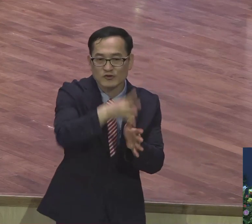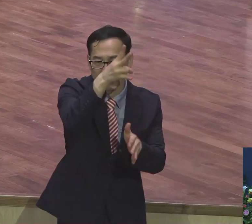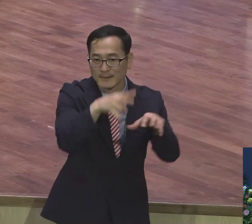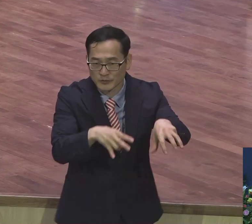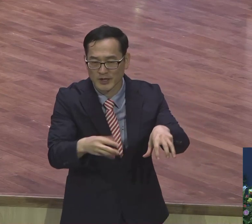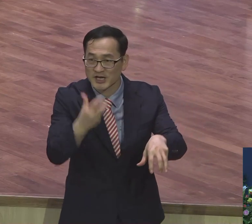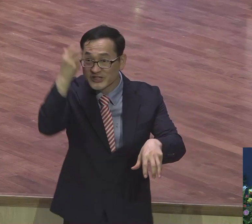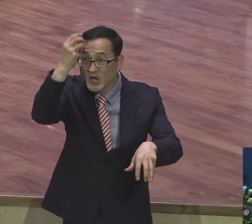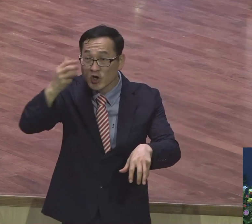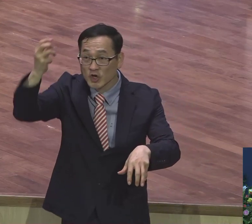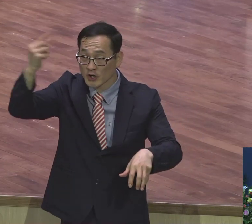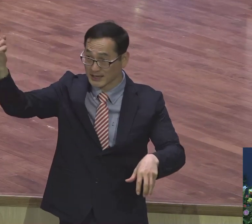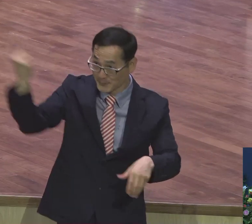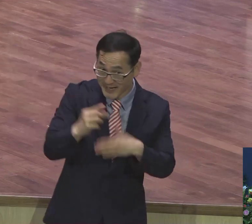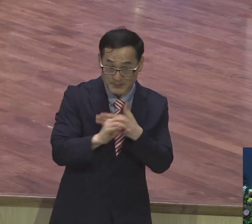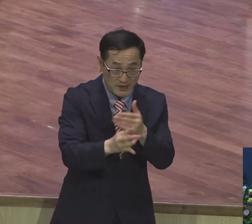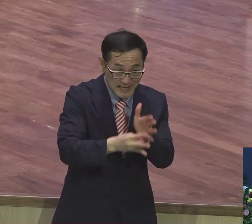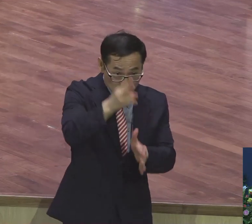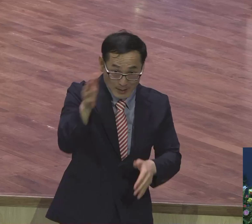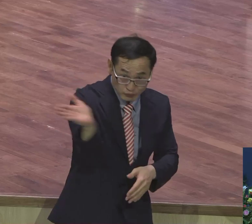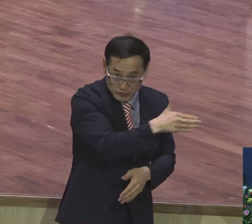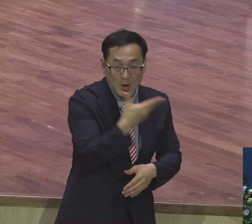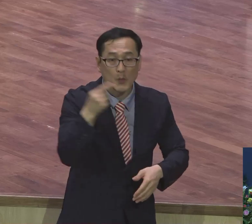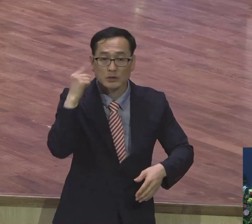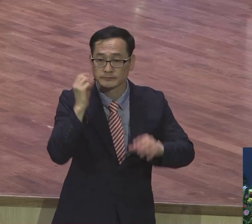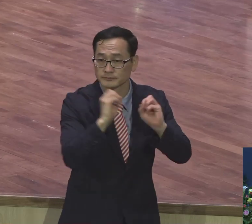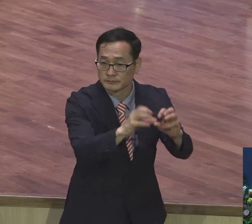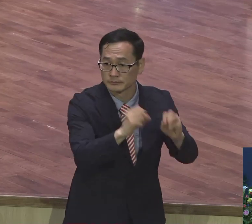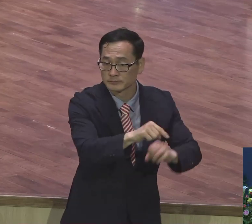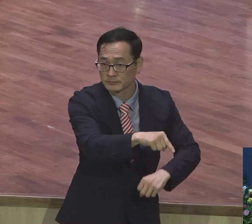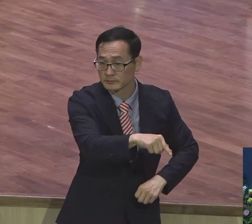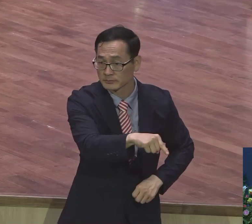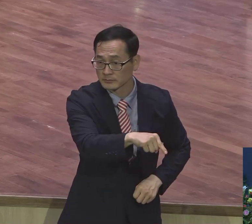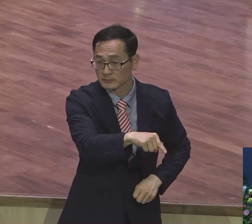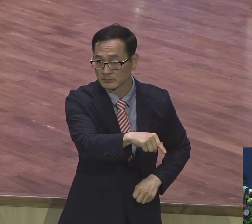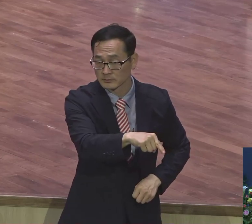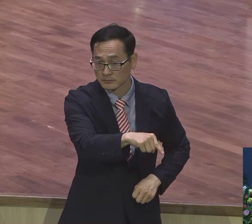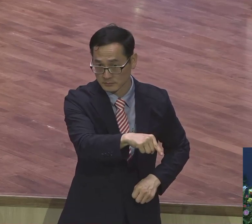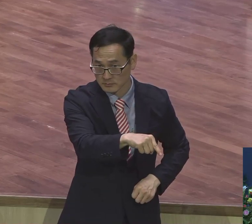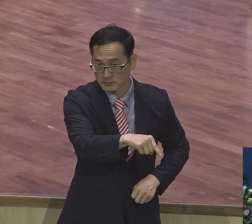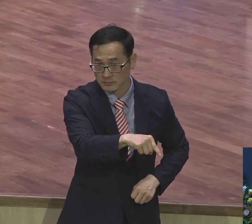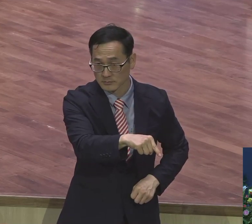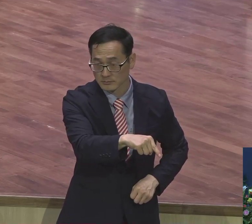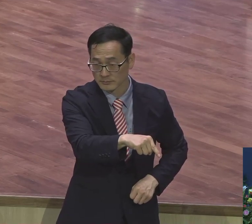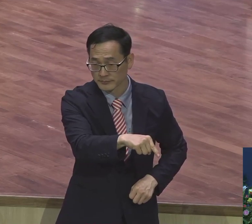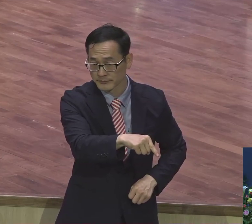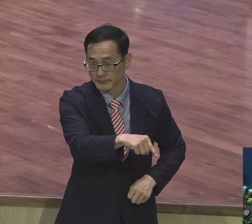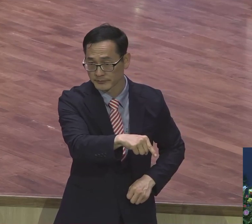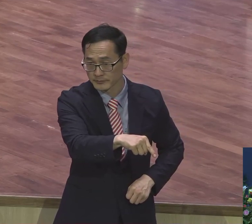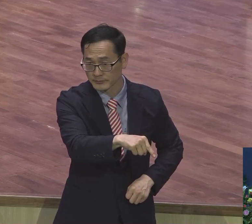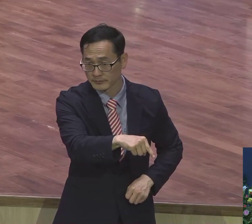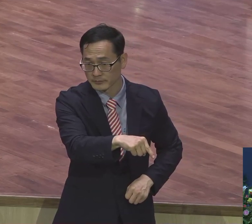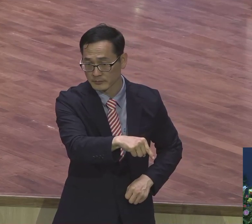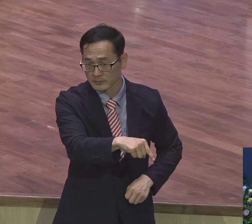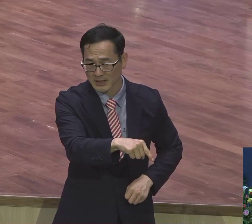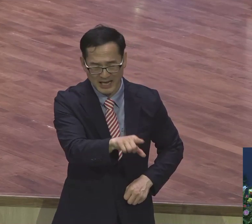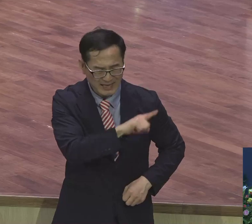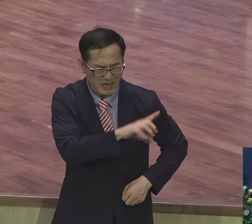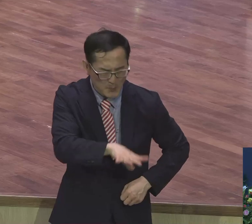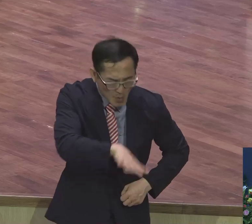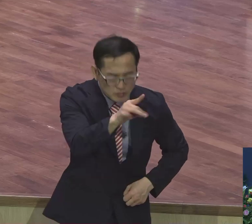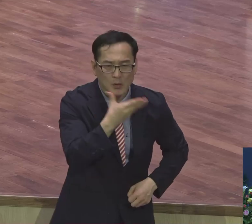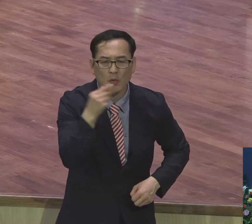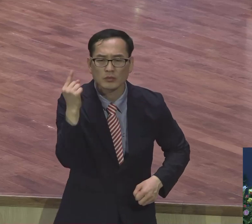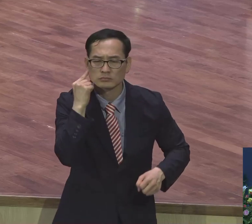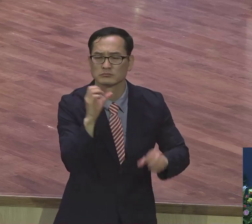예루살렘부터. 제일 먼저 그렇게 정거 그렇게 했다. 해야 된다.